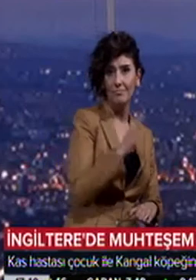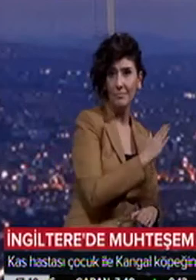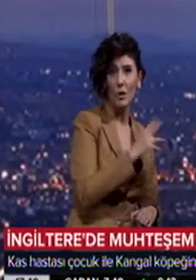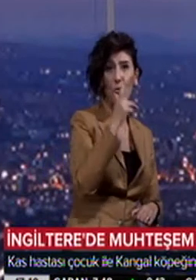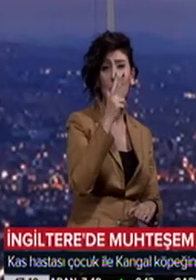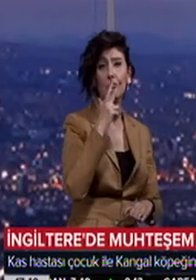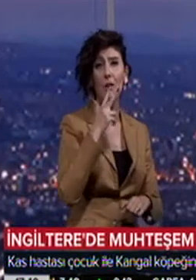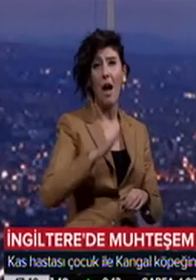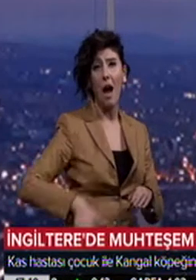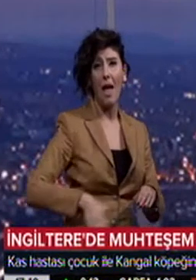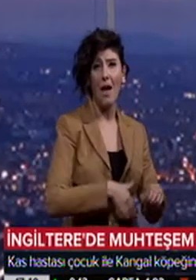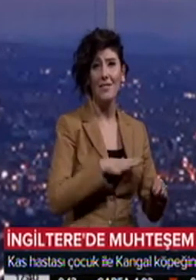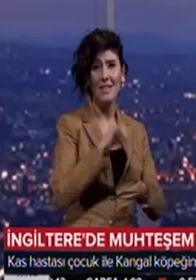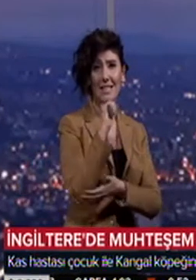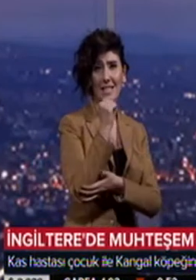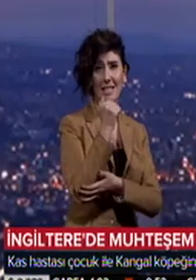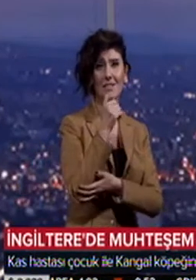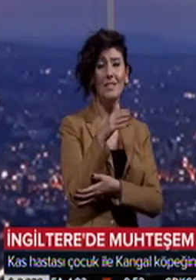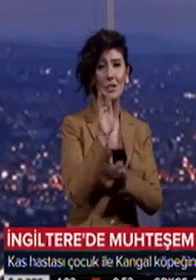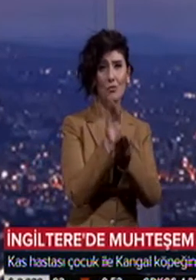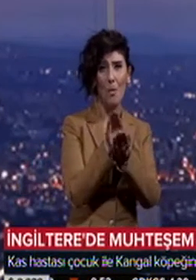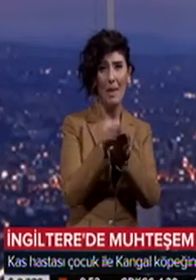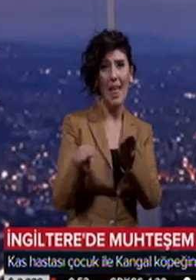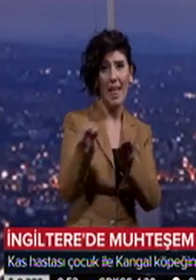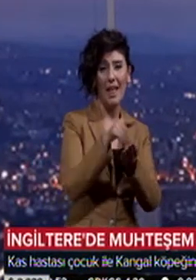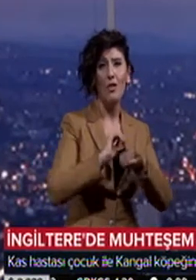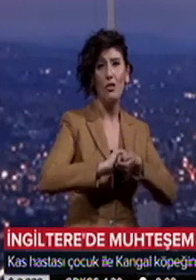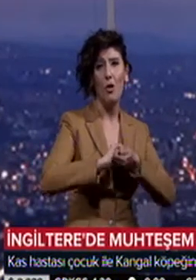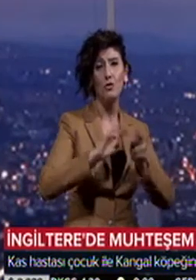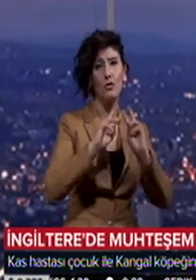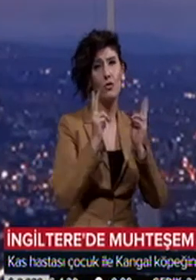3 ayaklı Sivas kangal köpeğinin dostluğu dünyaya örnek oldu.